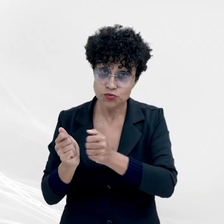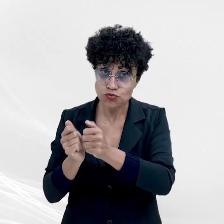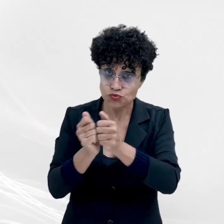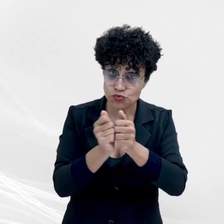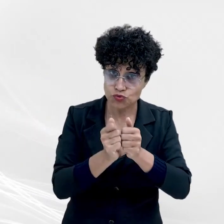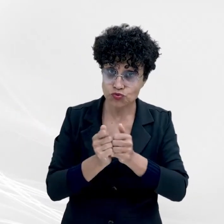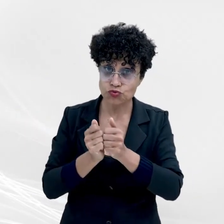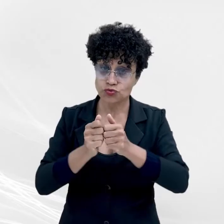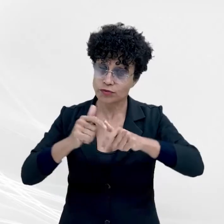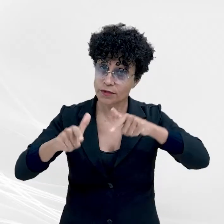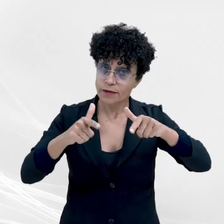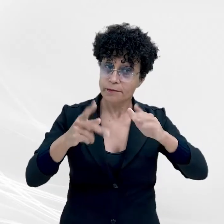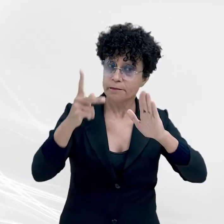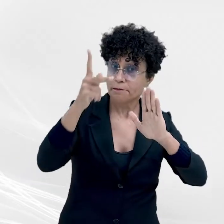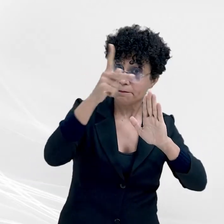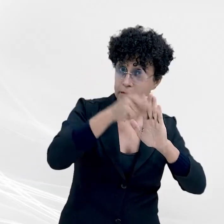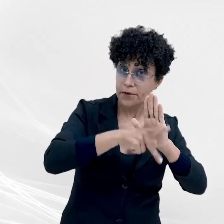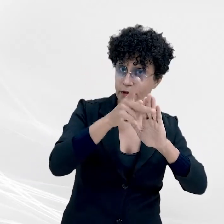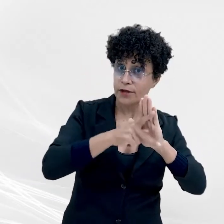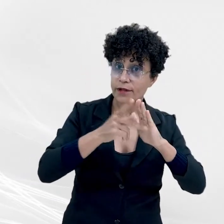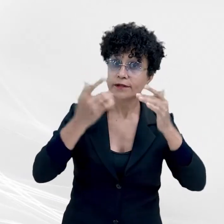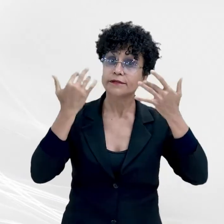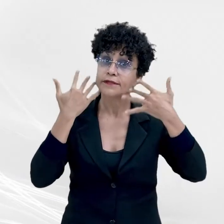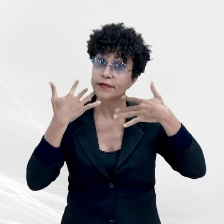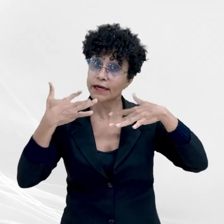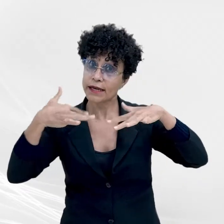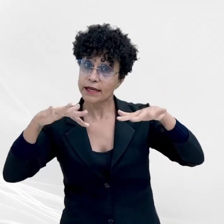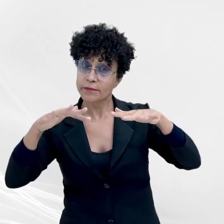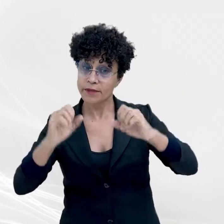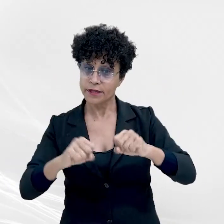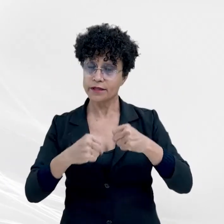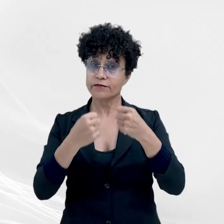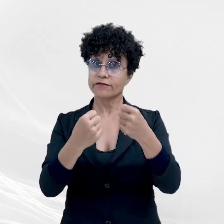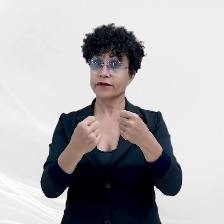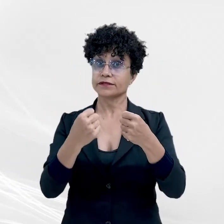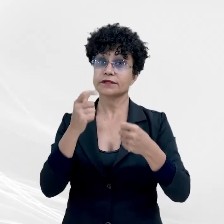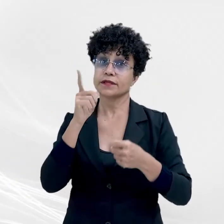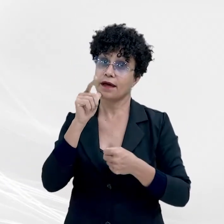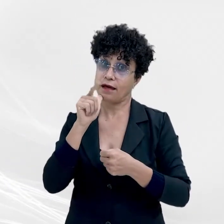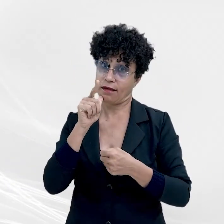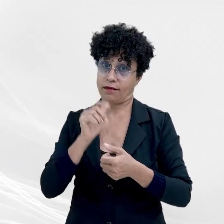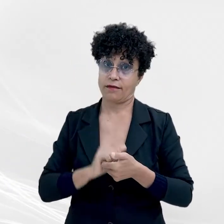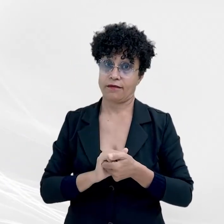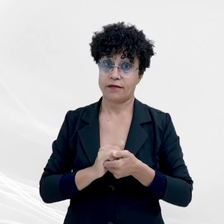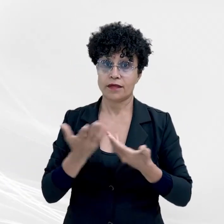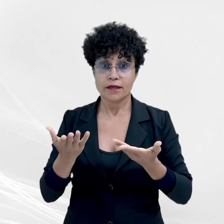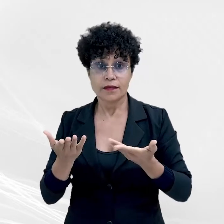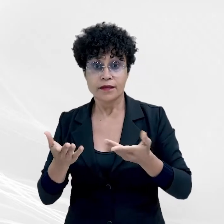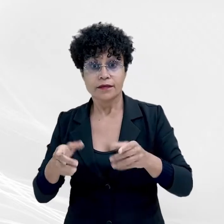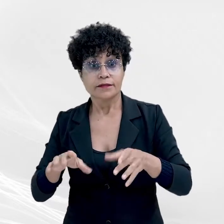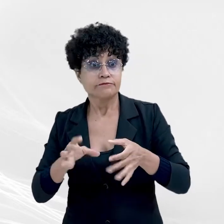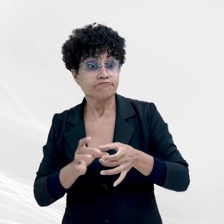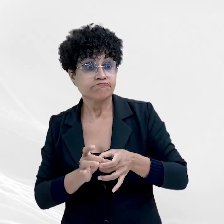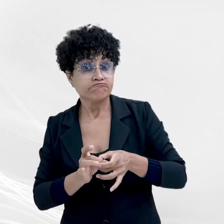forma conjunta e harmoniosa na defesa da água. Verificaremos a disponibilidade de recursos em